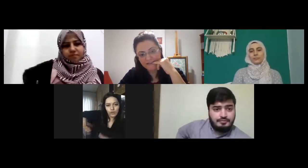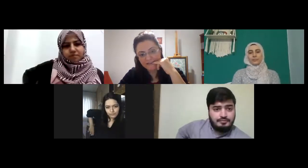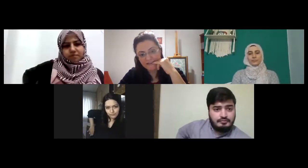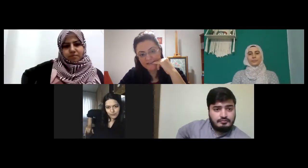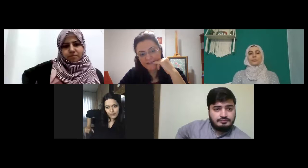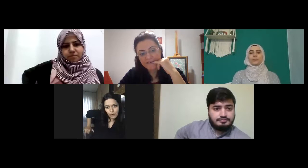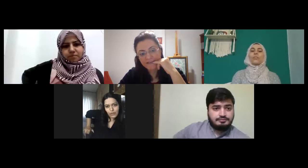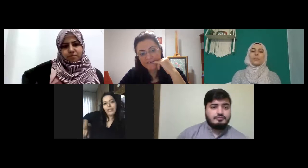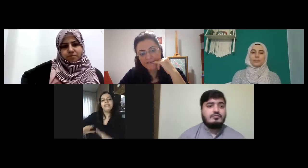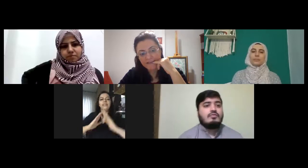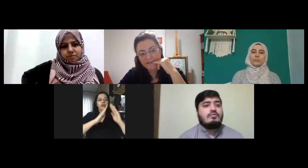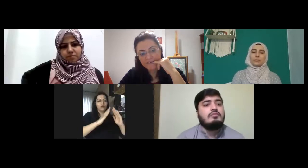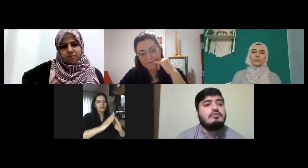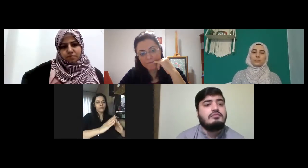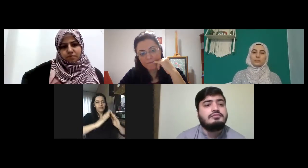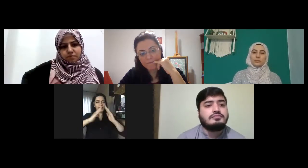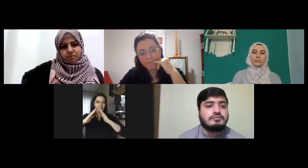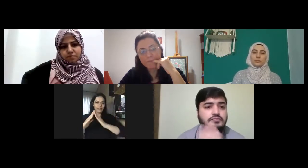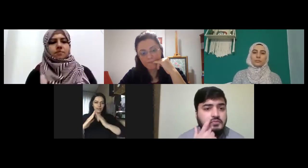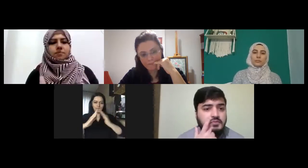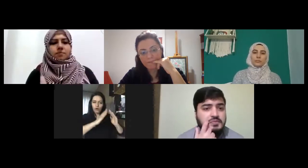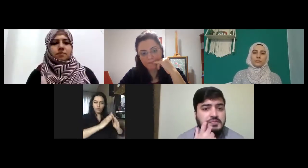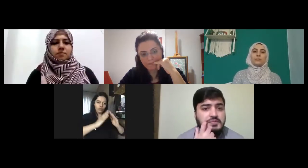ya böyle ya da bir ev iki ev komşu